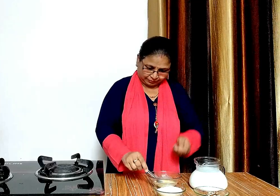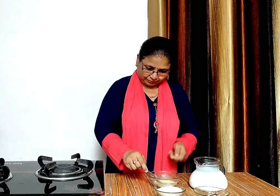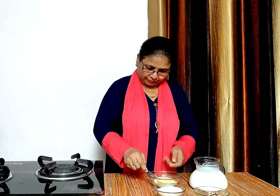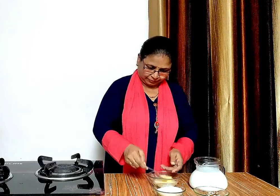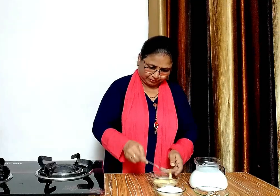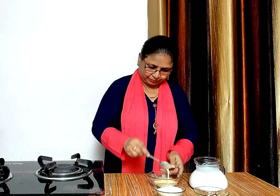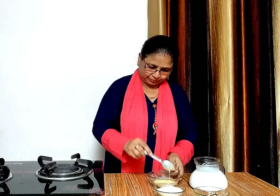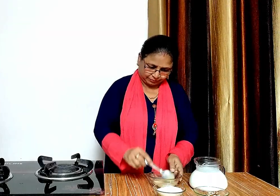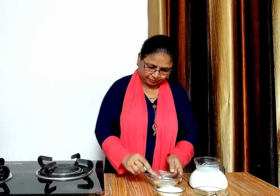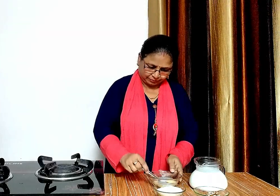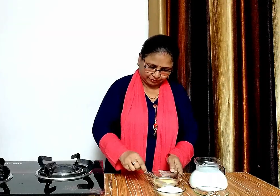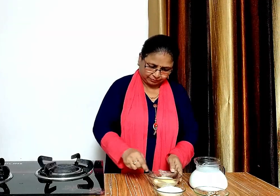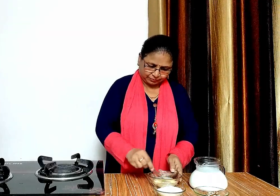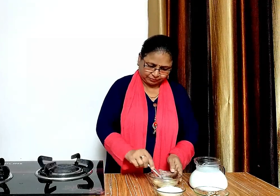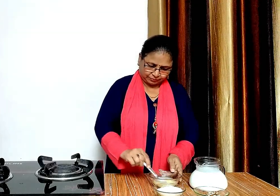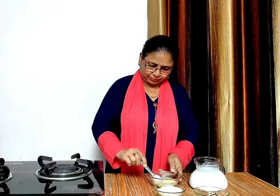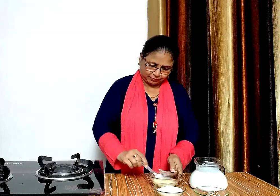देखिए पतला गोल बनकर तैयार है